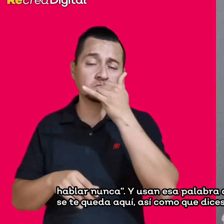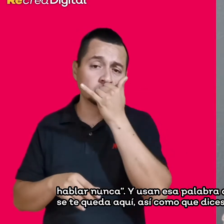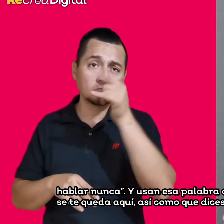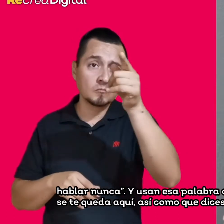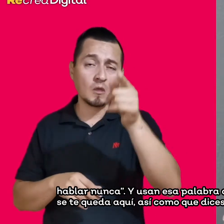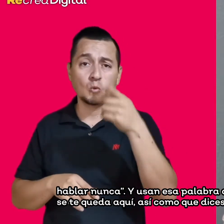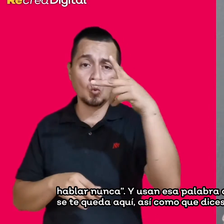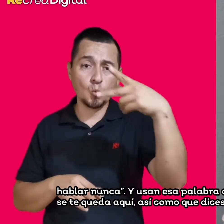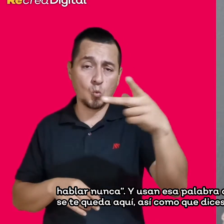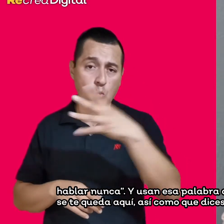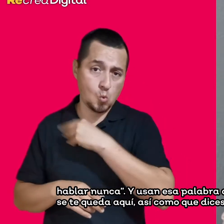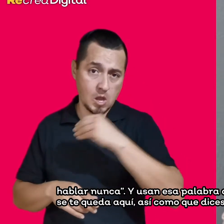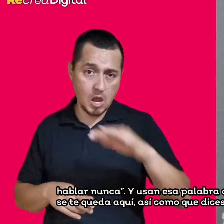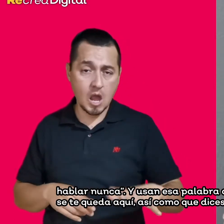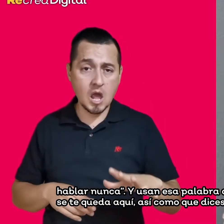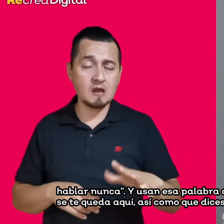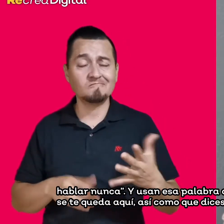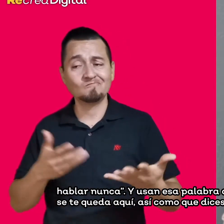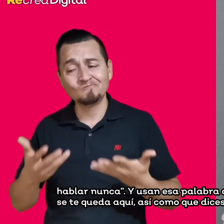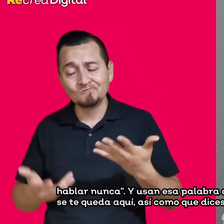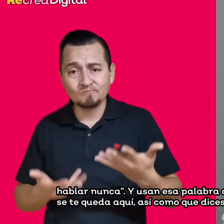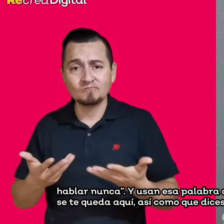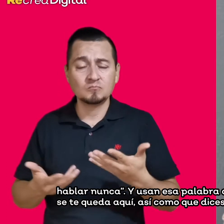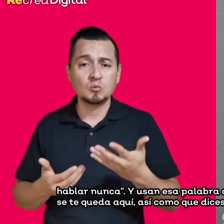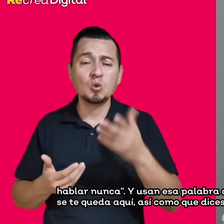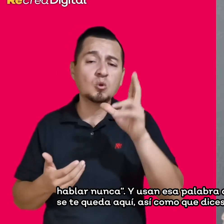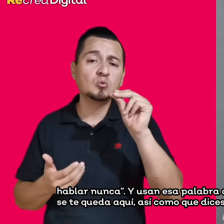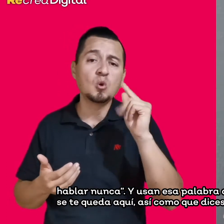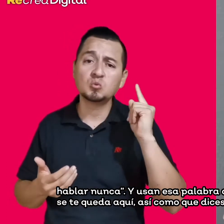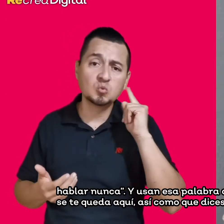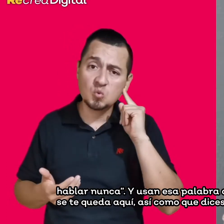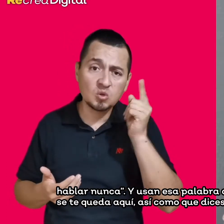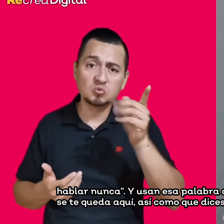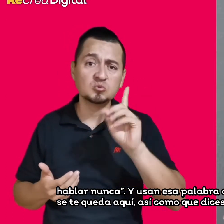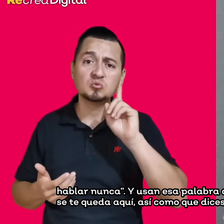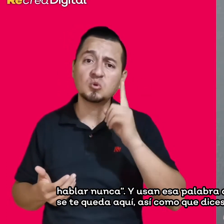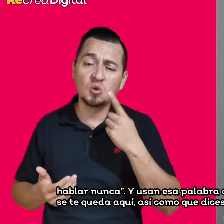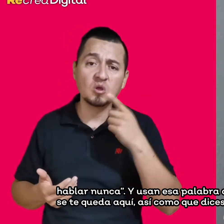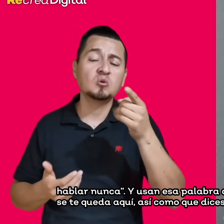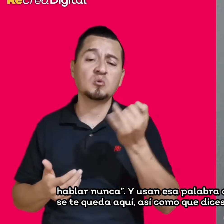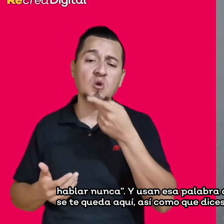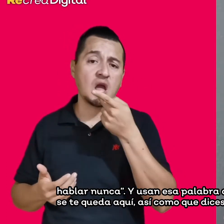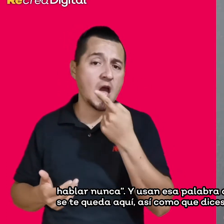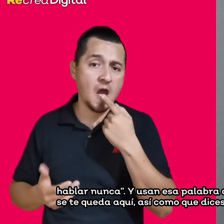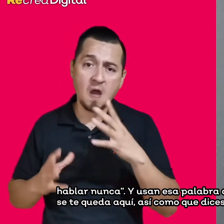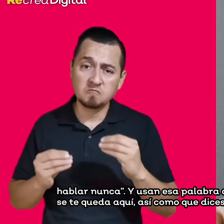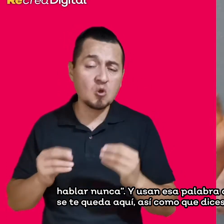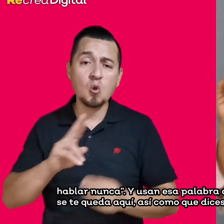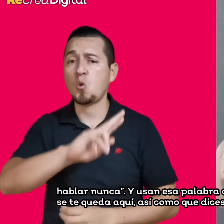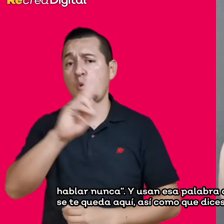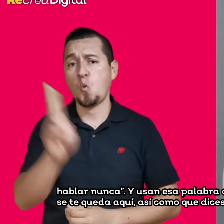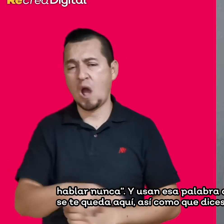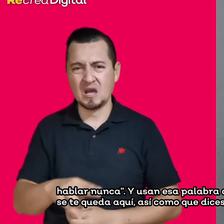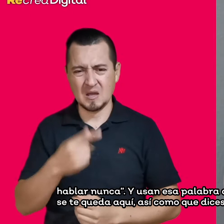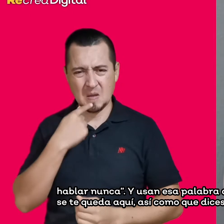tu hija no va a hablar, nunca. Y usan esa palabra así como el nunca y es algo que se te